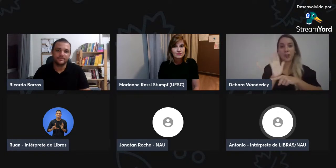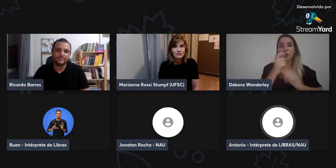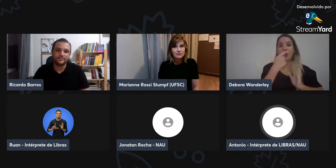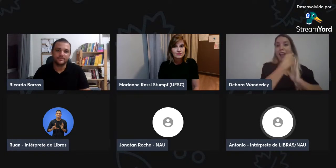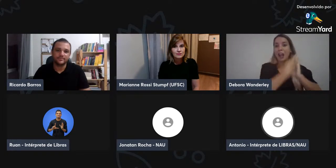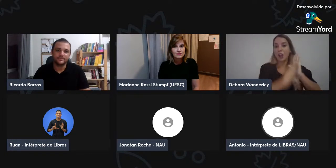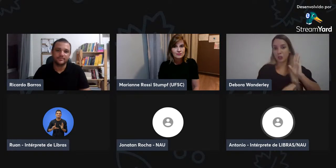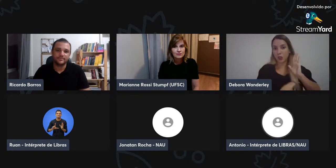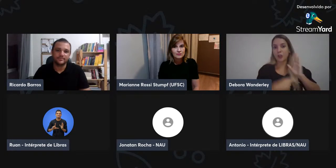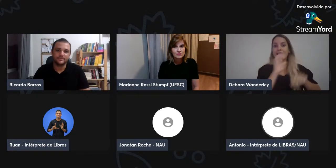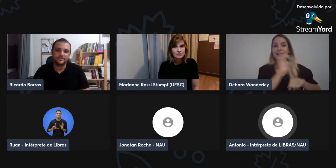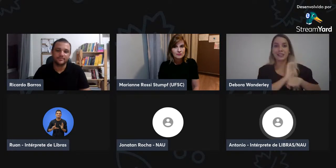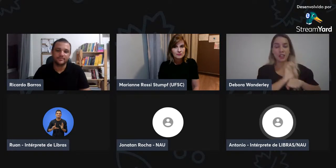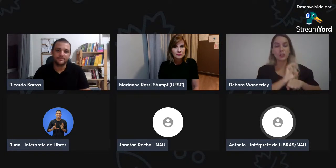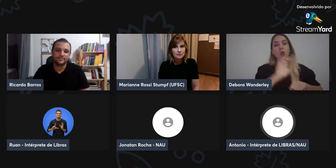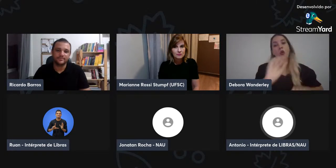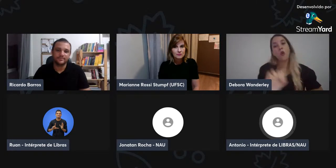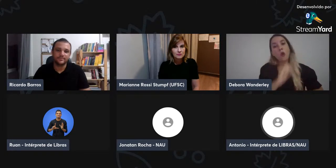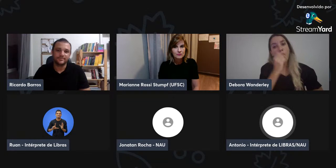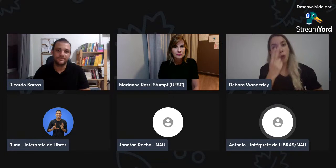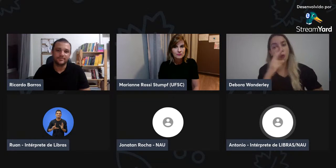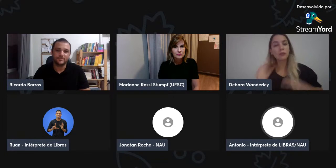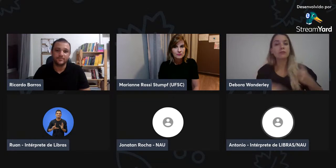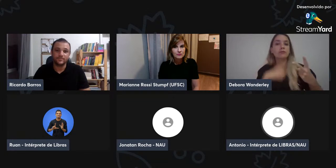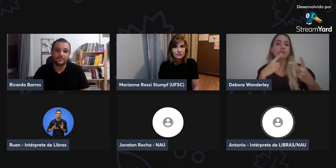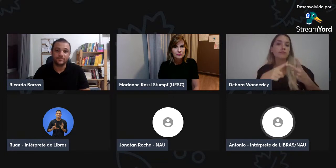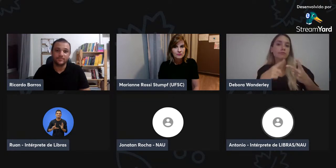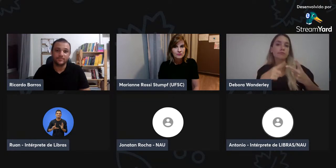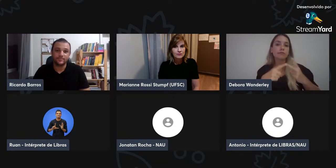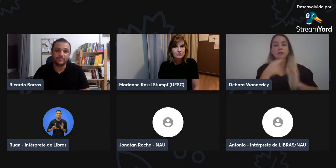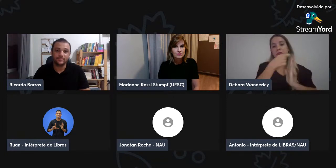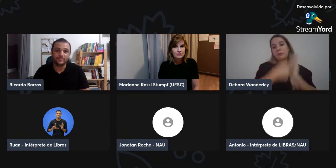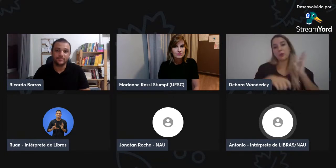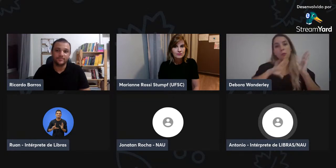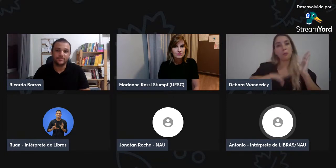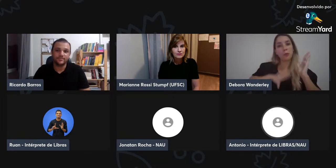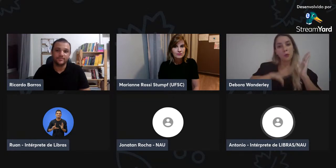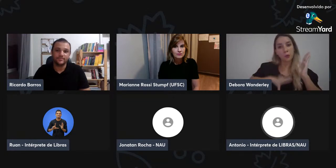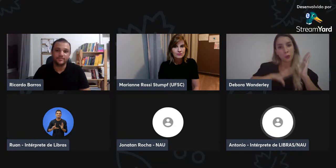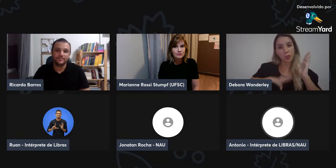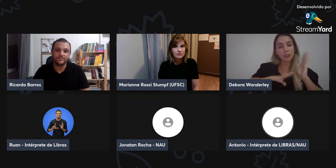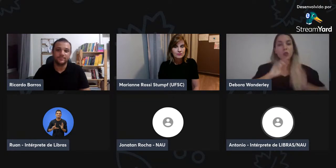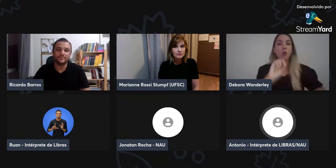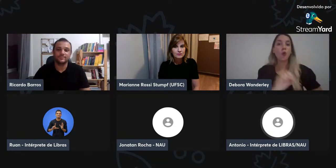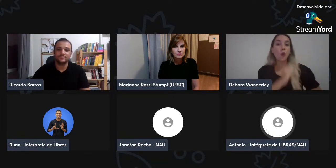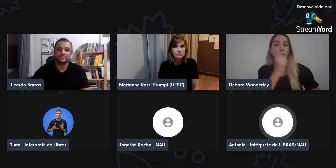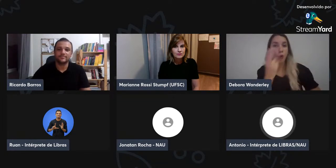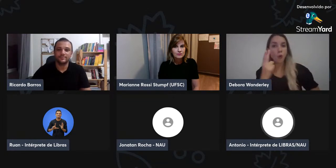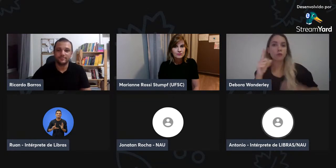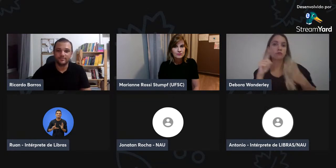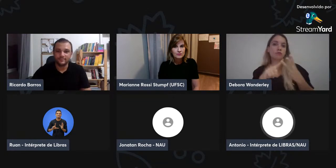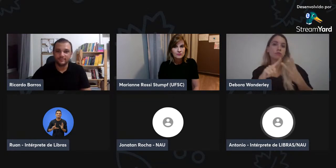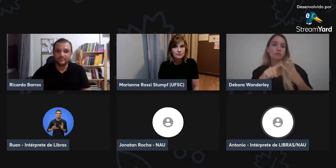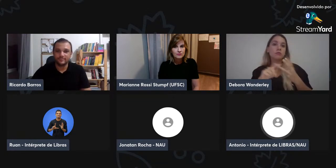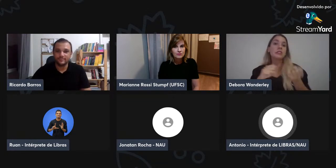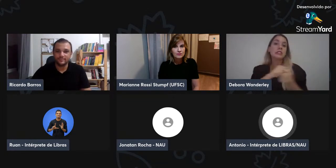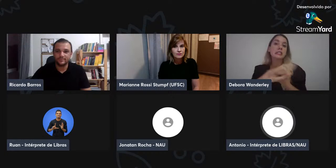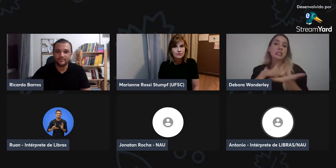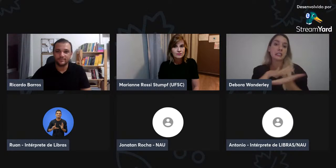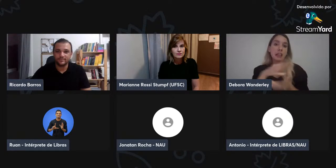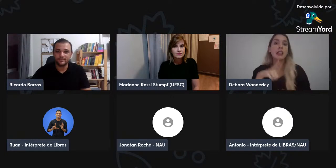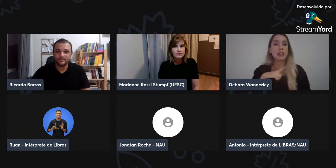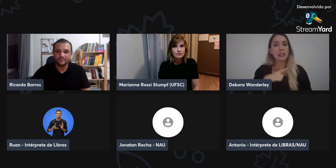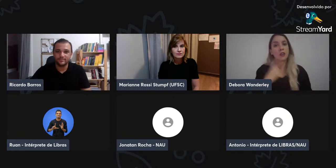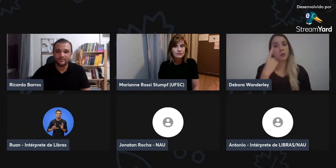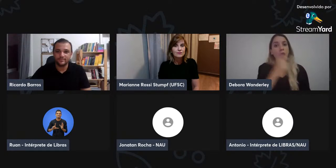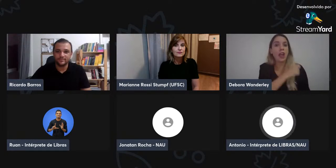sign or write, tudo mais, a gravação de vídeos, texto e tudo mais, ou, por exemplo, texto também em língua portuguesa, ou